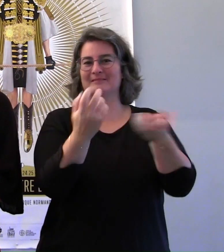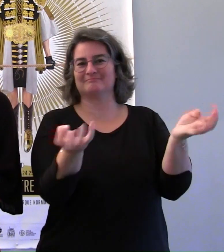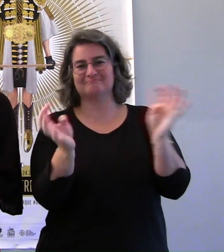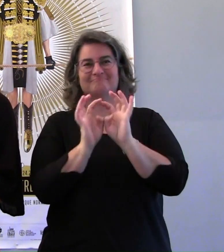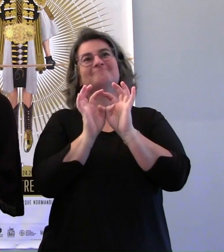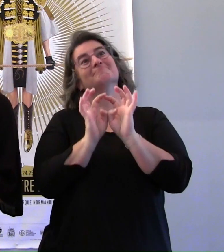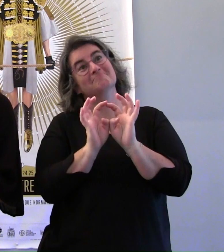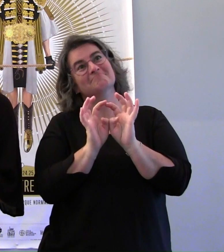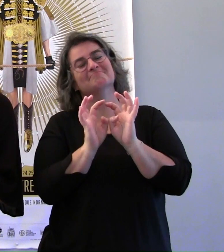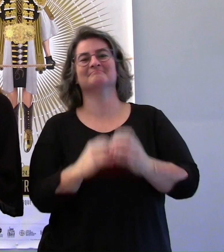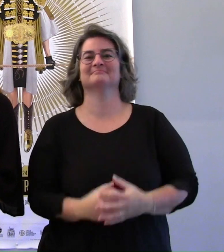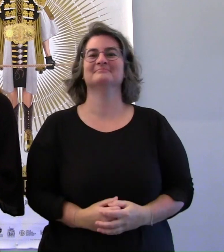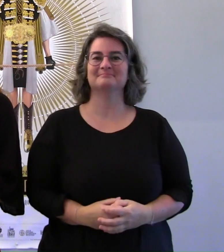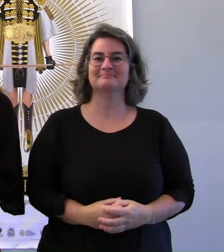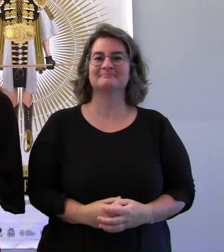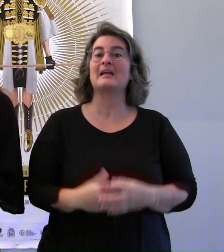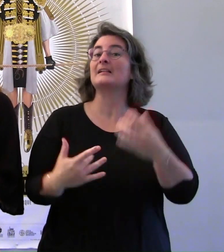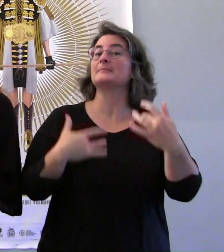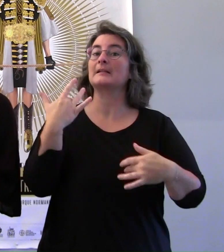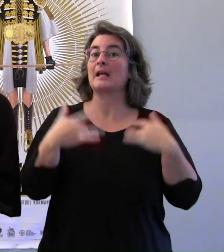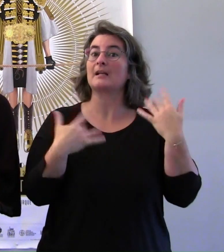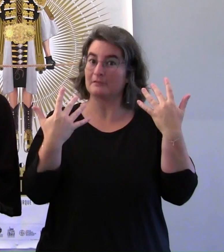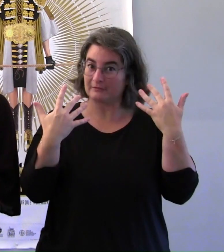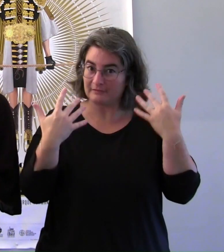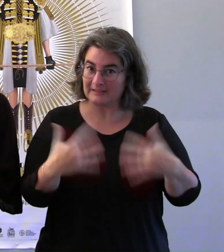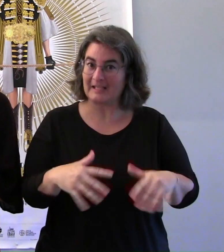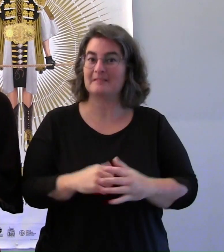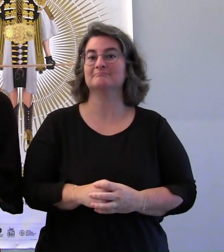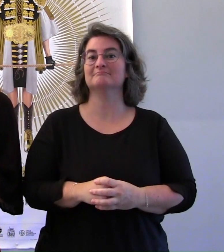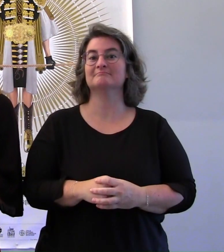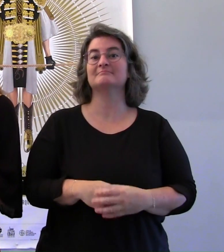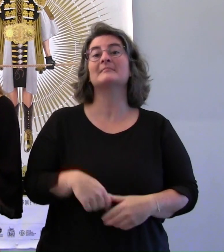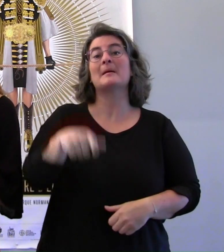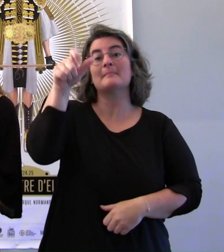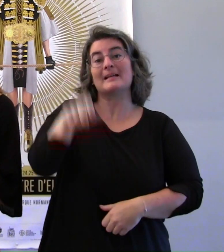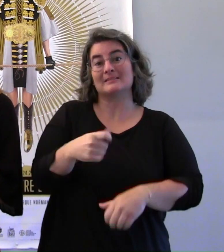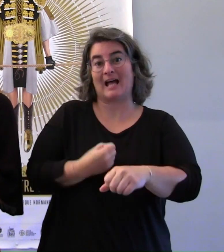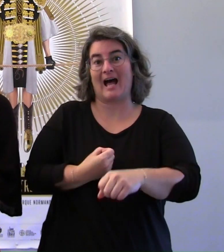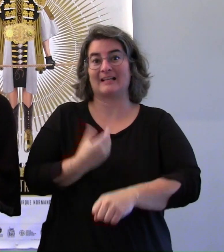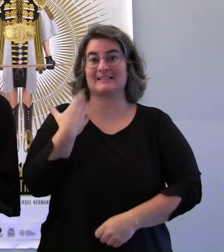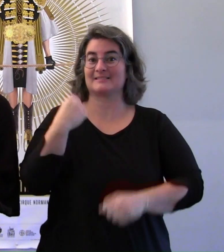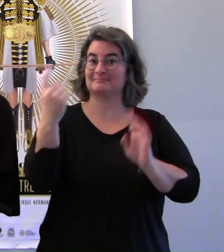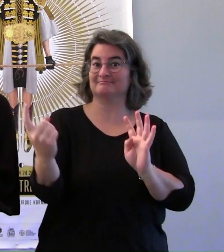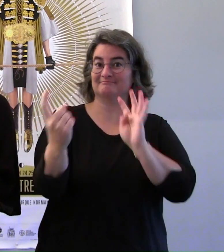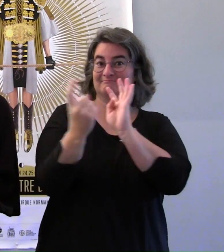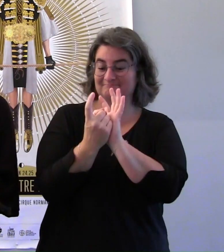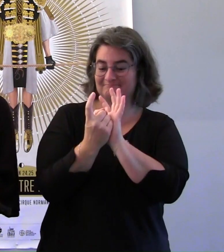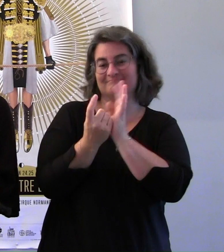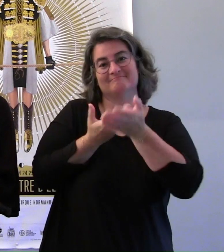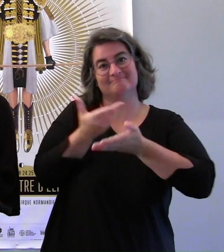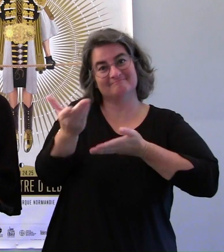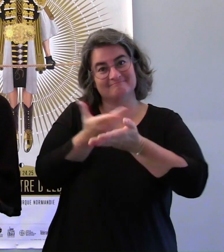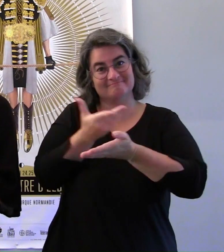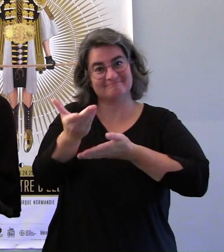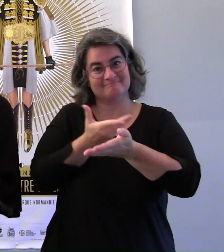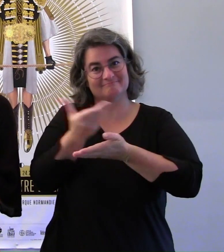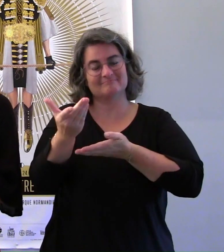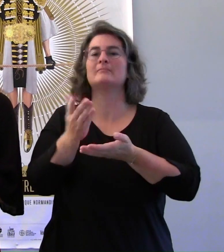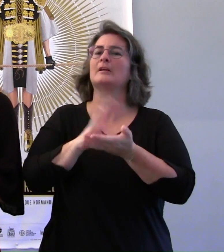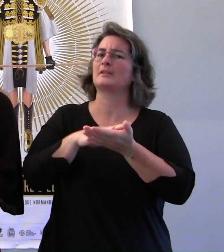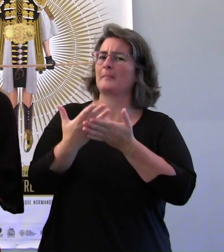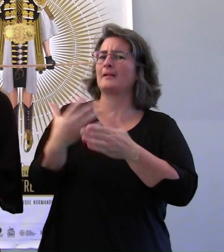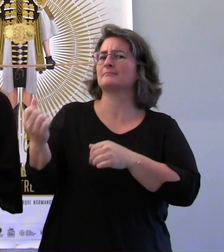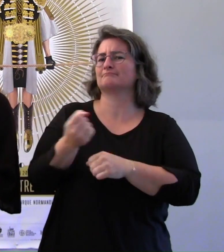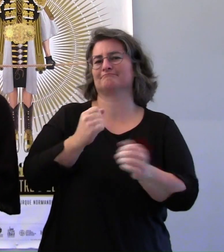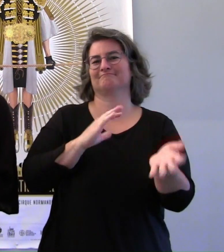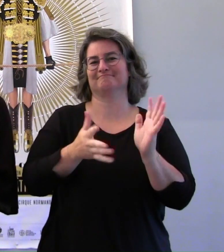A l'issue de la représentation, vous pourrez participer à un bord de piste, un temps d'échange avec les artistes interprété en